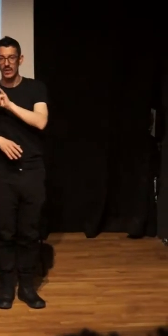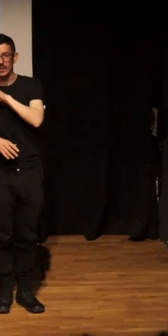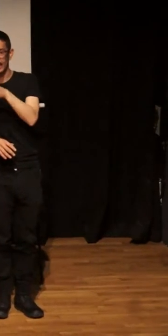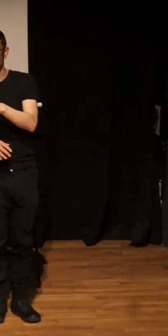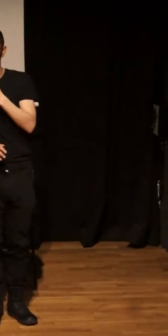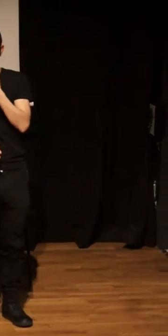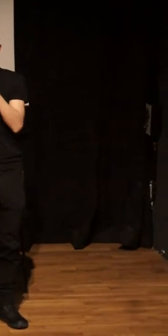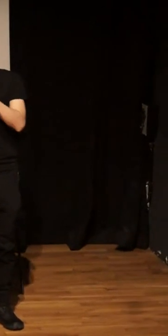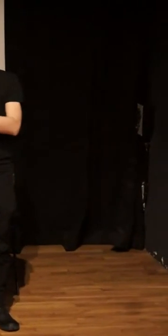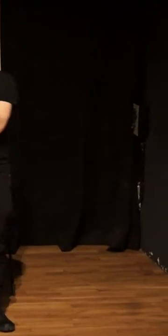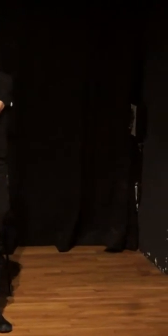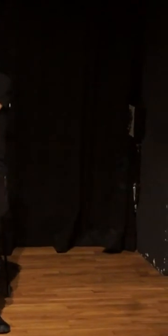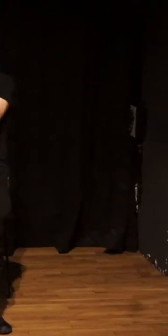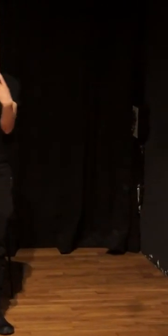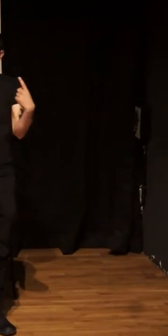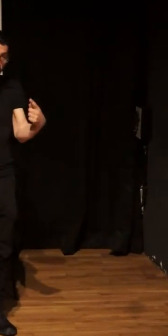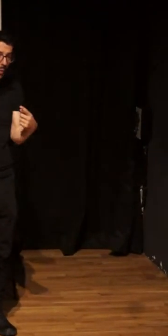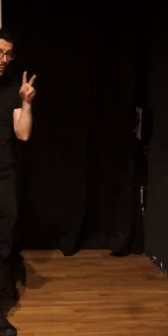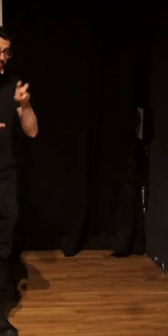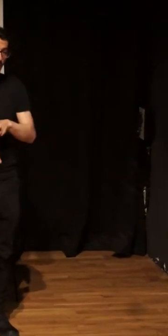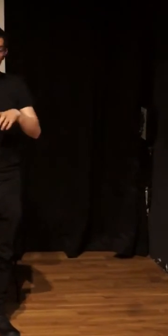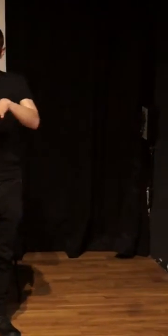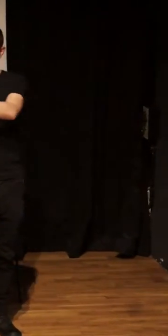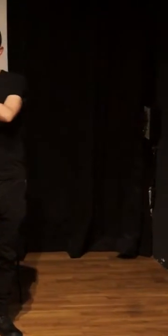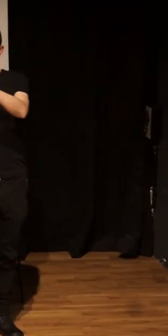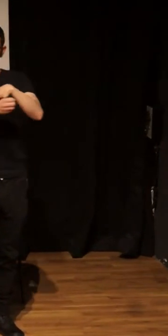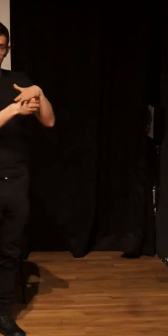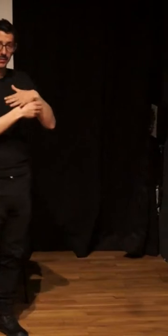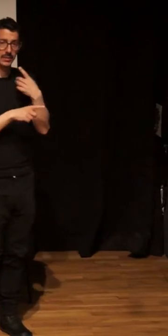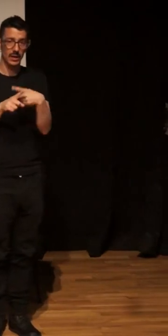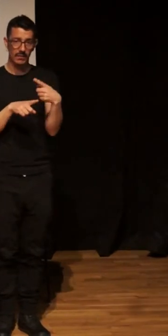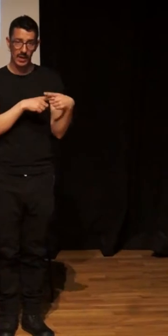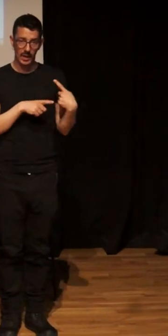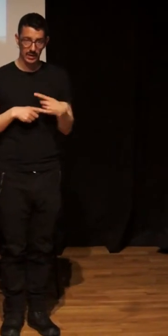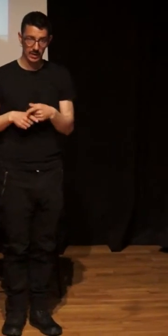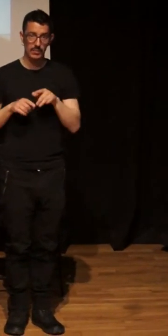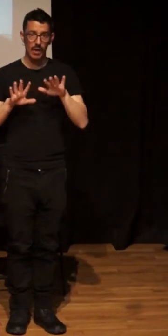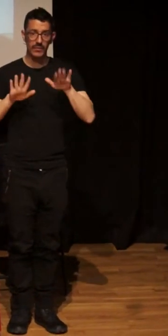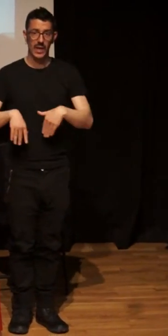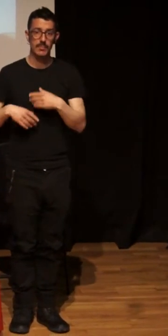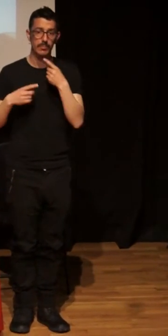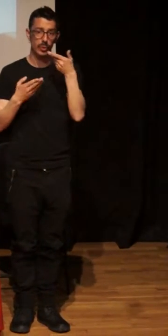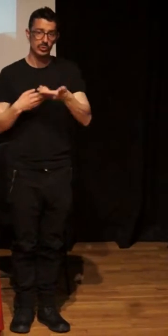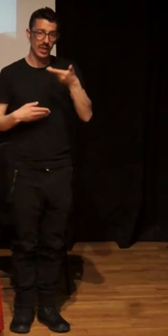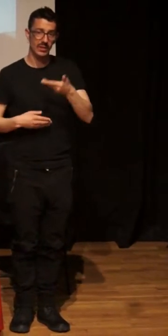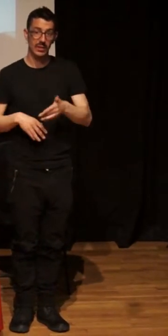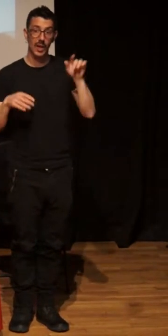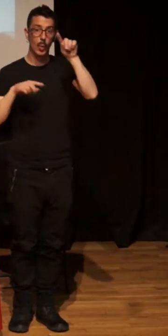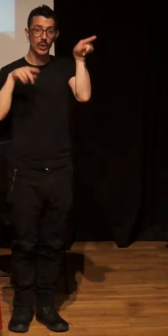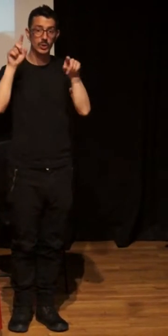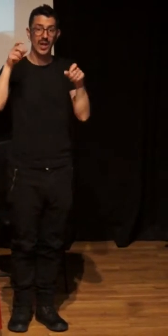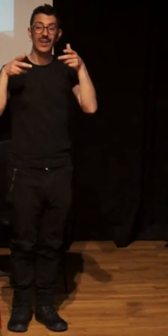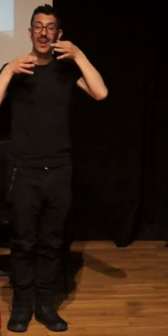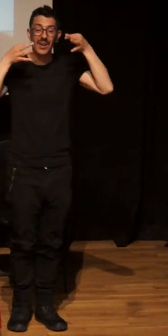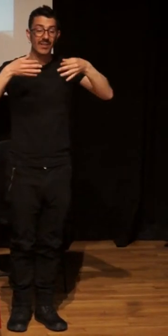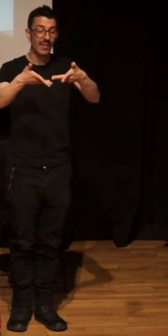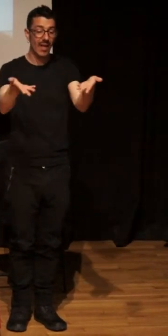certain worlds, and to be able question about the realities, and to able to question about the sexualities, and to be able to question about the inequalities,